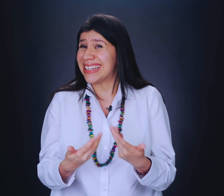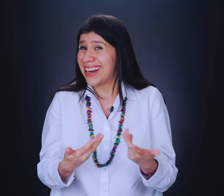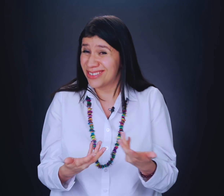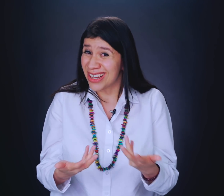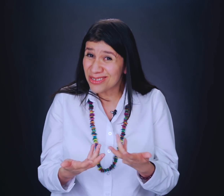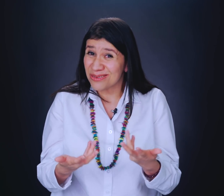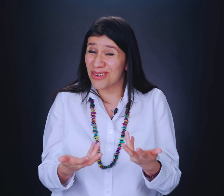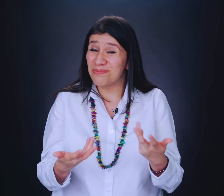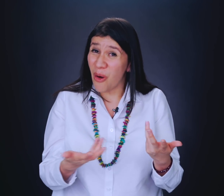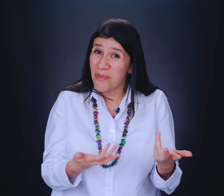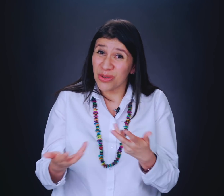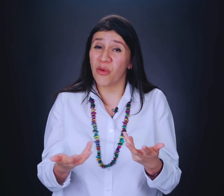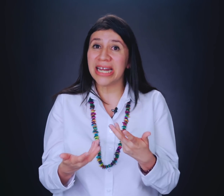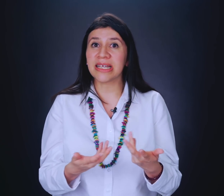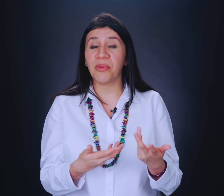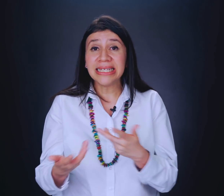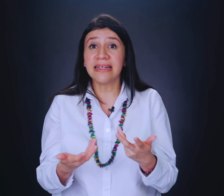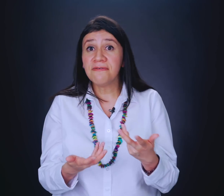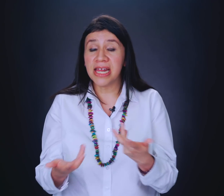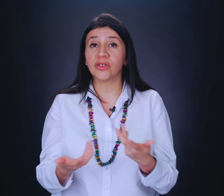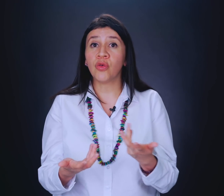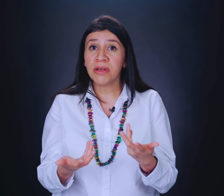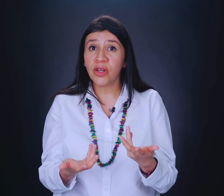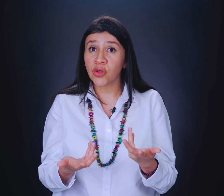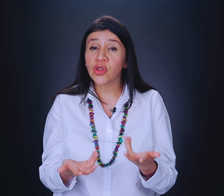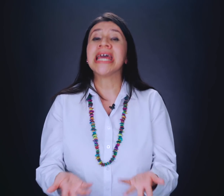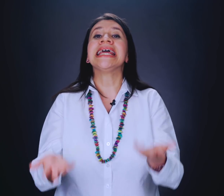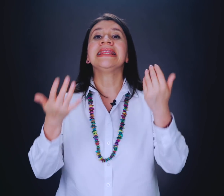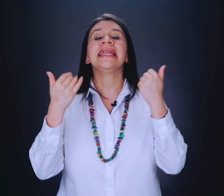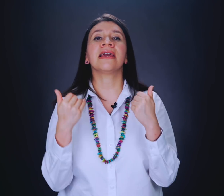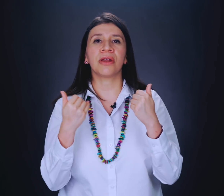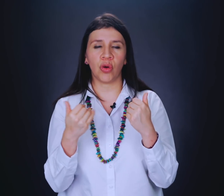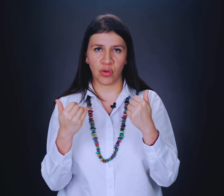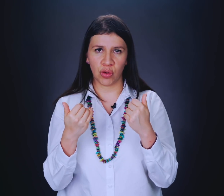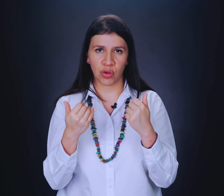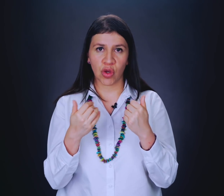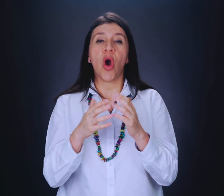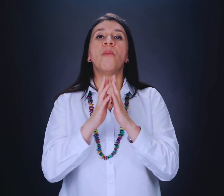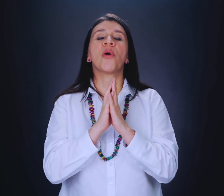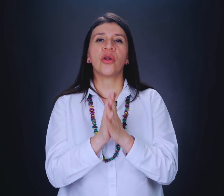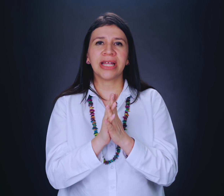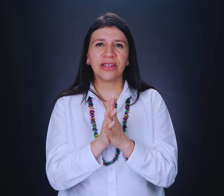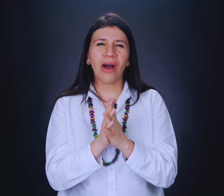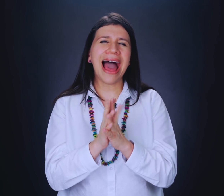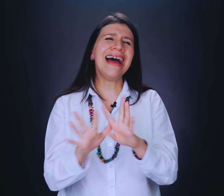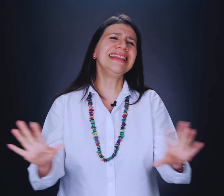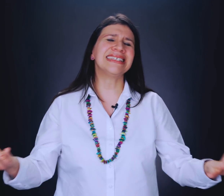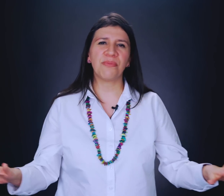relacionarnos con hombres o mujeres que puedan ser infieles o muy mentirosos, tiene que ver con nosotros. Por lo tanto, antes de